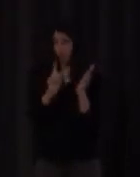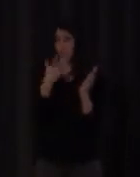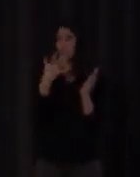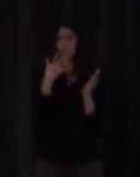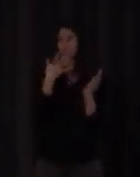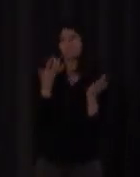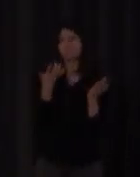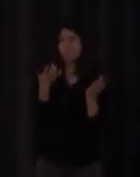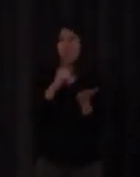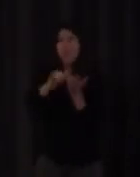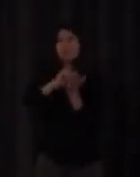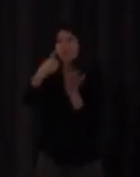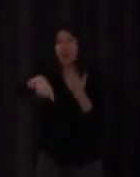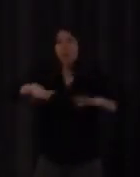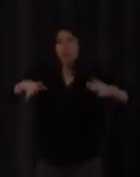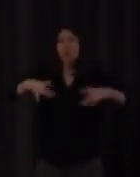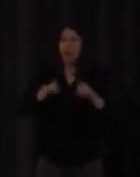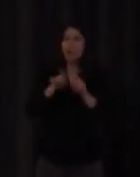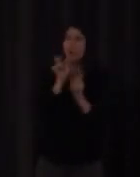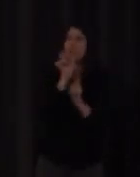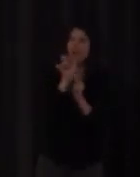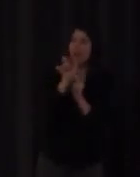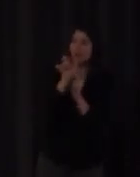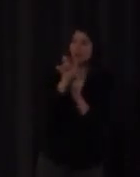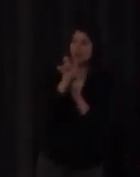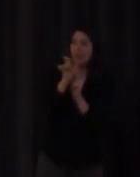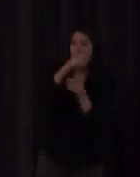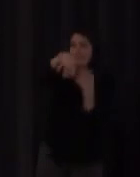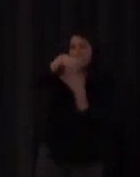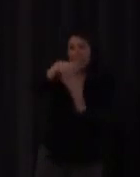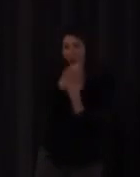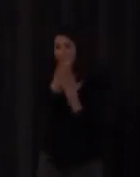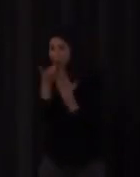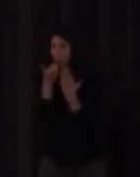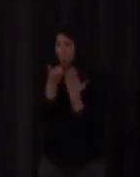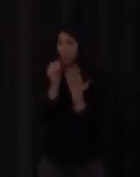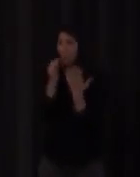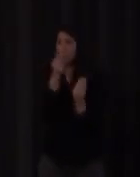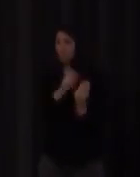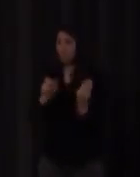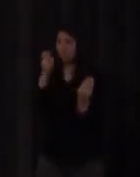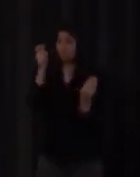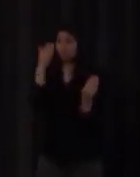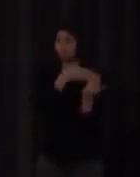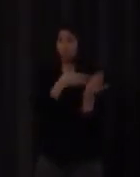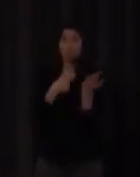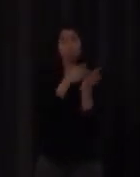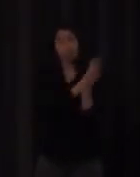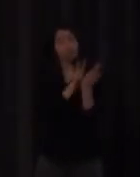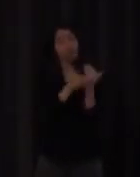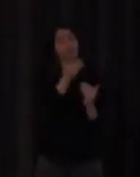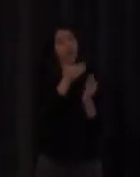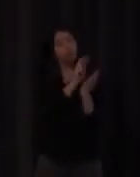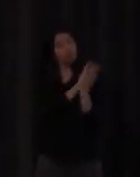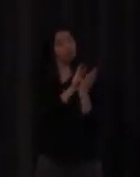números que circulan por WhatsApp no procesamos por completo las palabras yo empiezo a leer una palabra y ya ni la